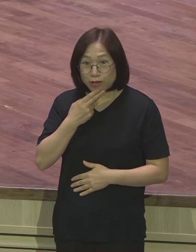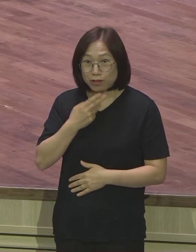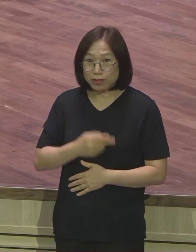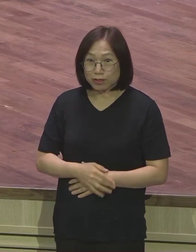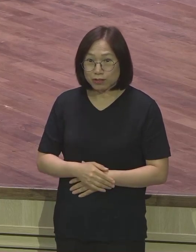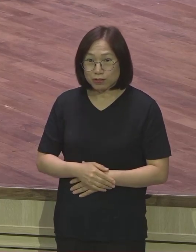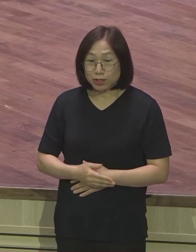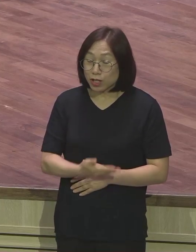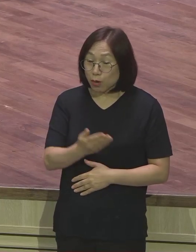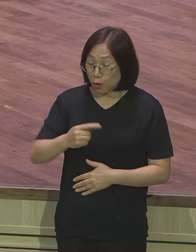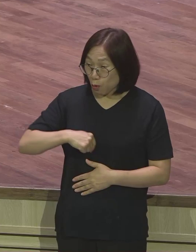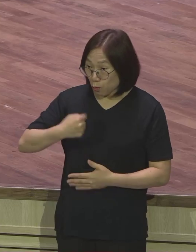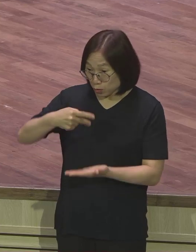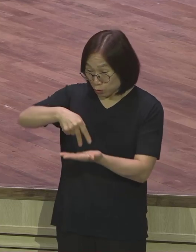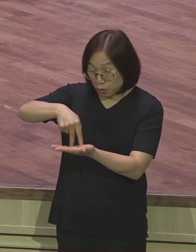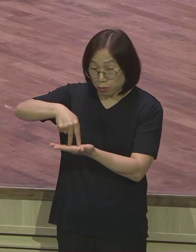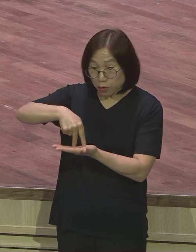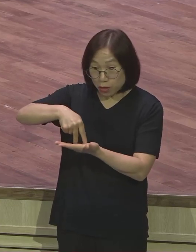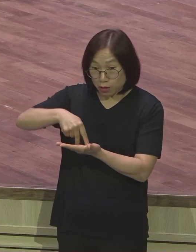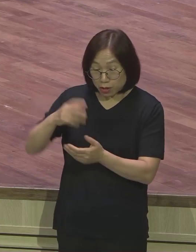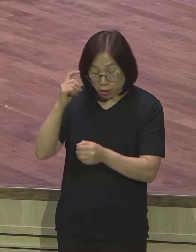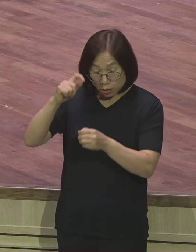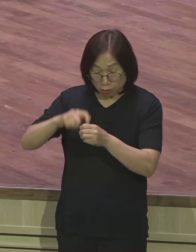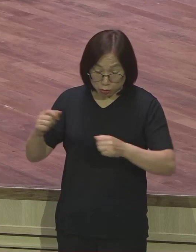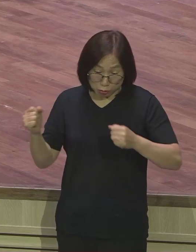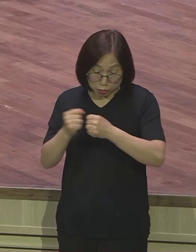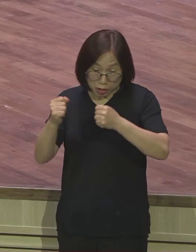여러분이 혼자서 외롭게 영적 싸움을 처절하게 싸우고 있습니까?